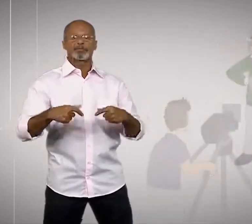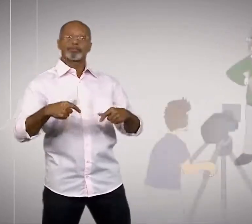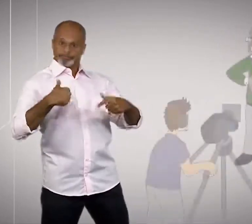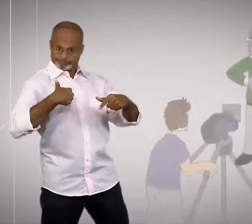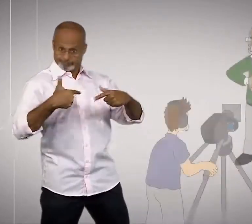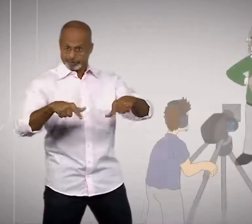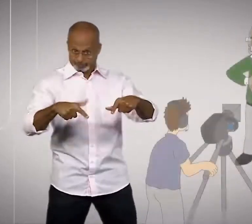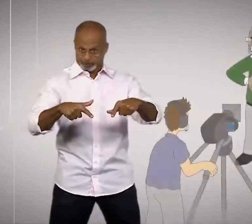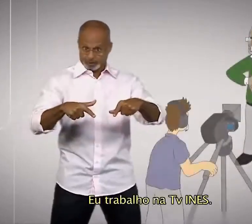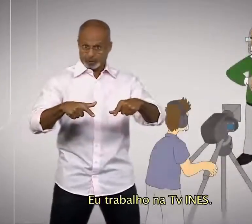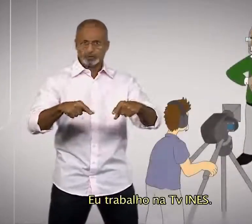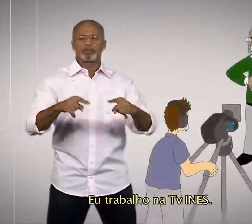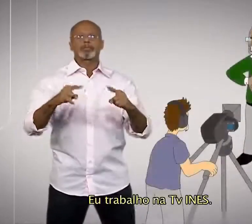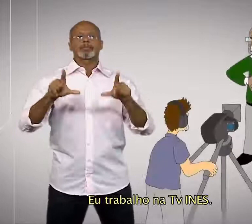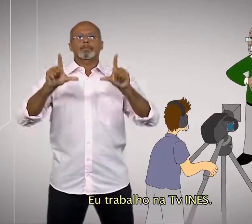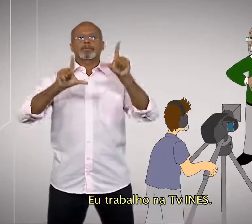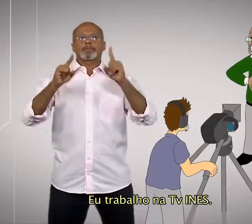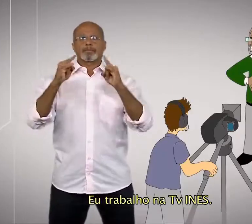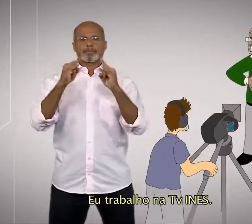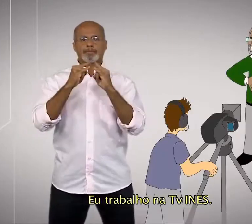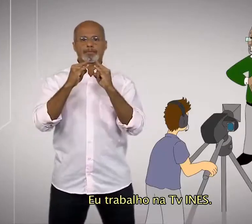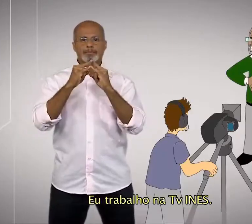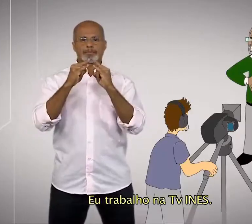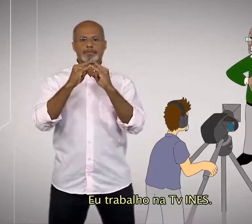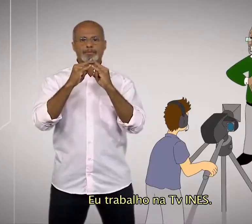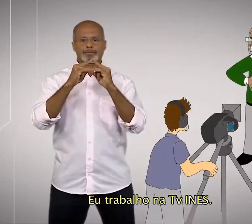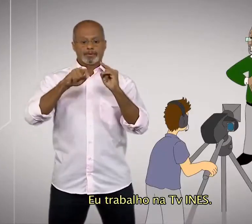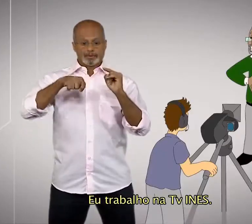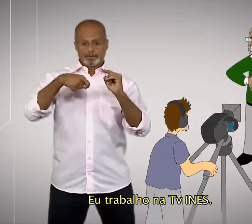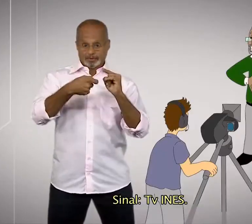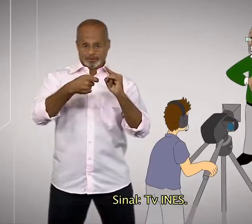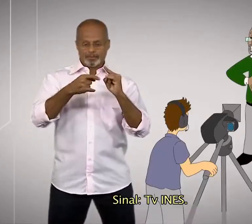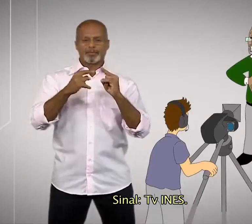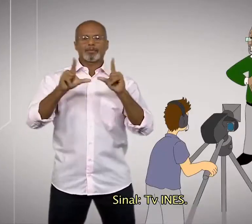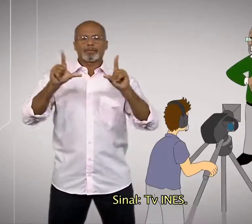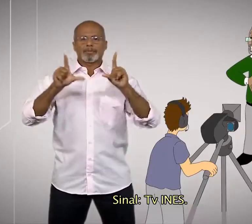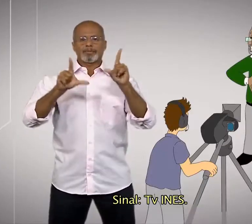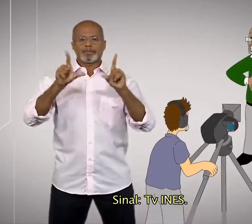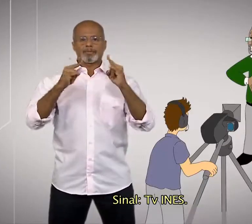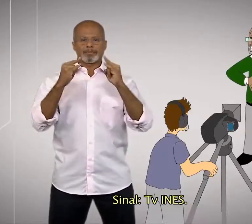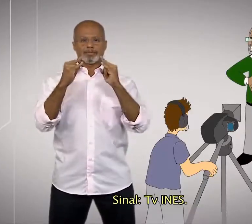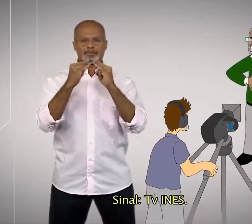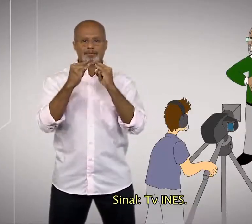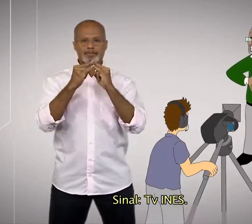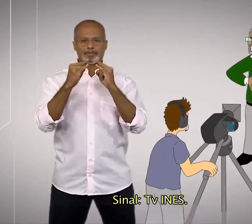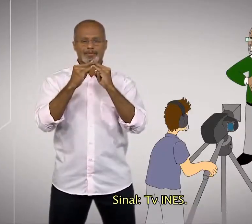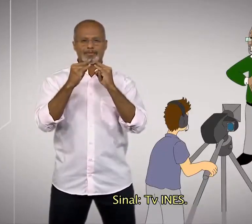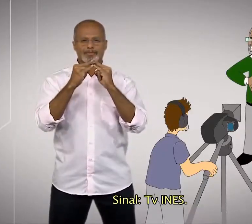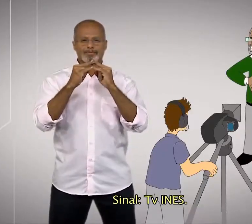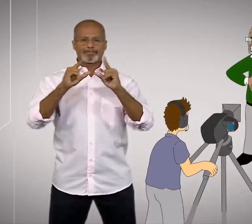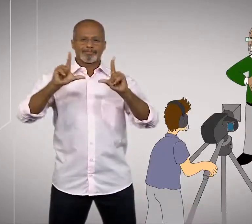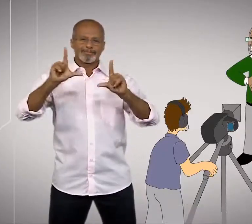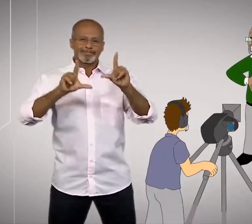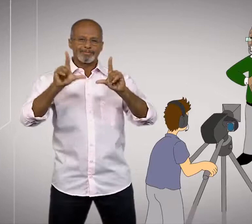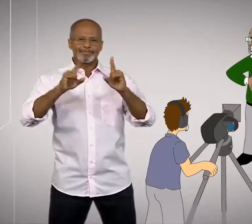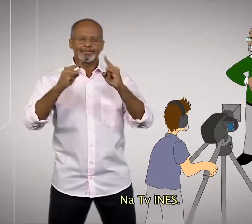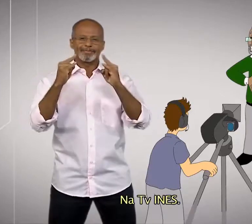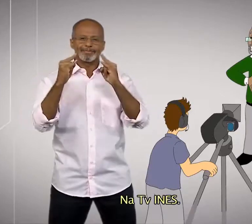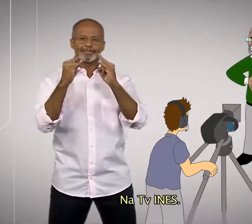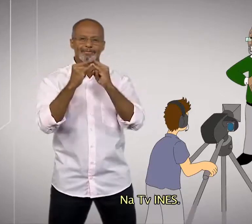Eu trabalho na TV INES. Sinal, TV INES. Na TV